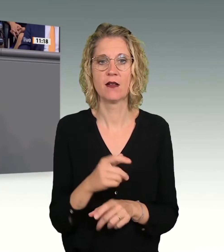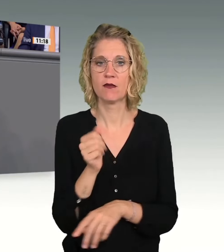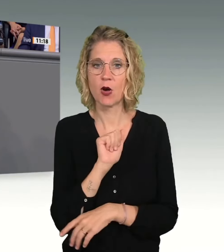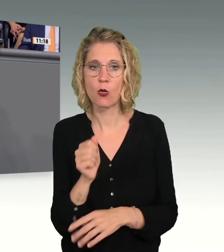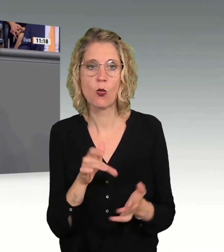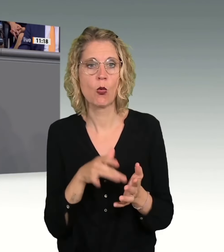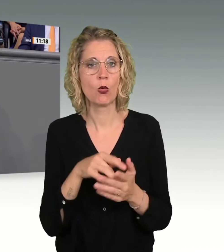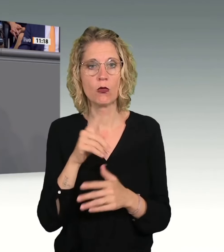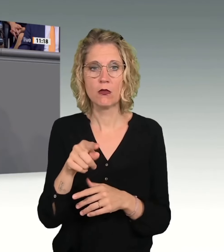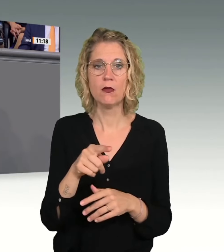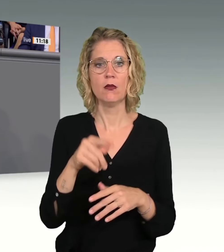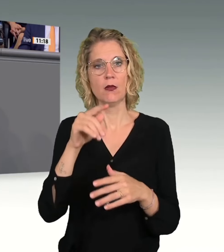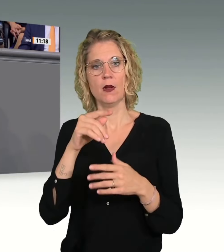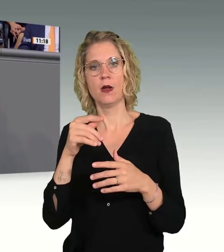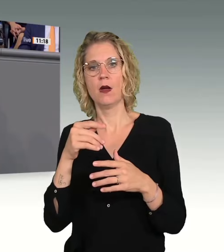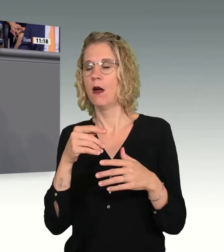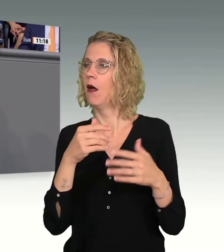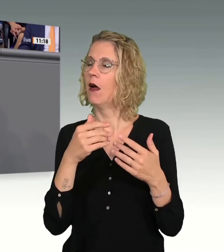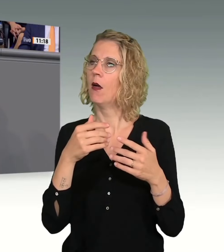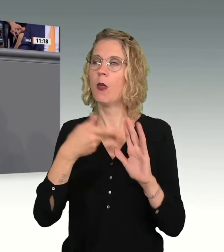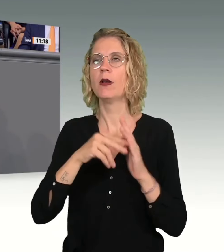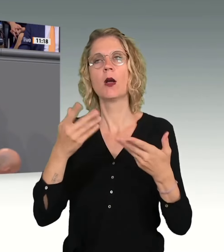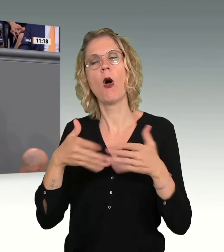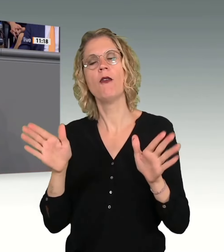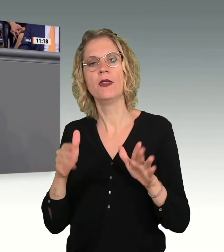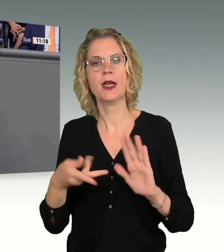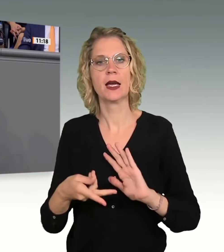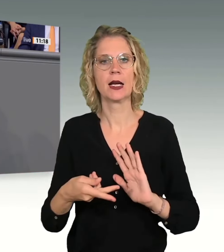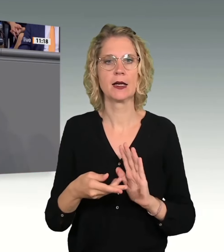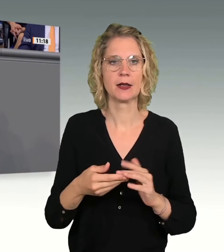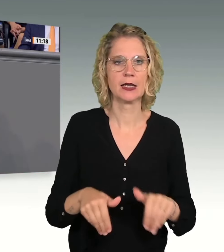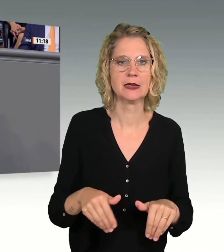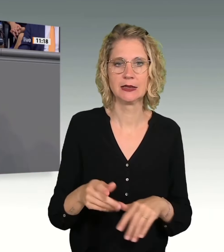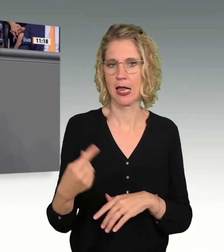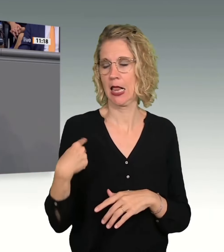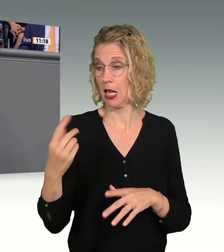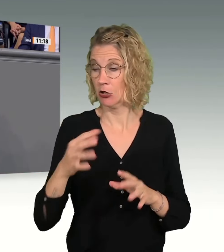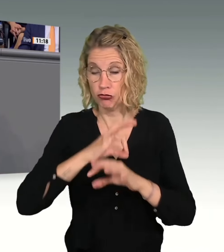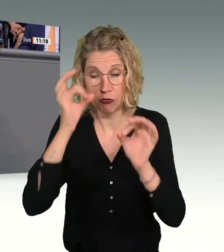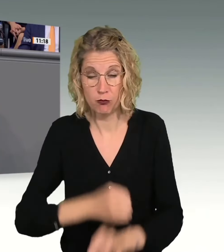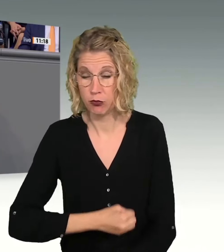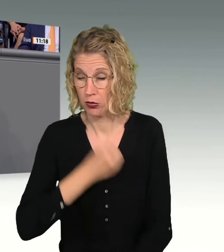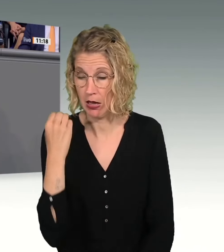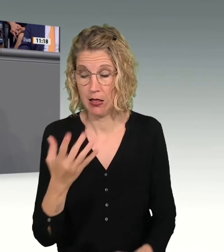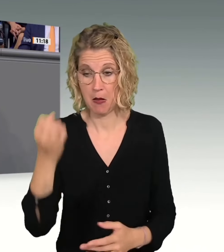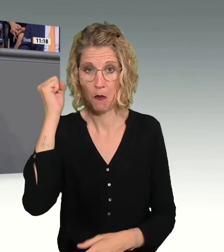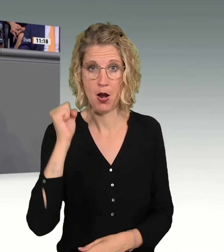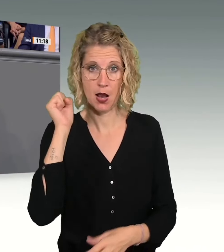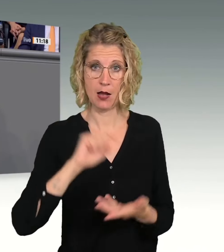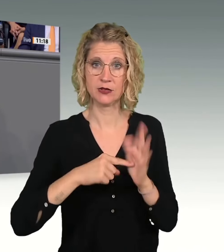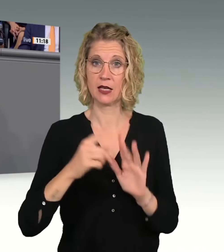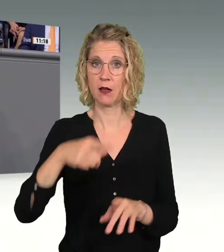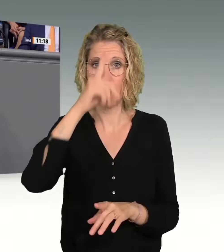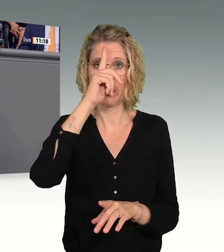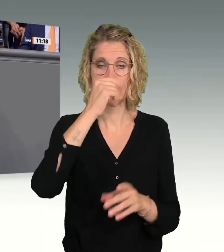nach Deutschland kommen, hat sich vor Kurzem in Mannheim gezeigt, als der Polizeibeamte in Mannheim brutalst abgestochen wurde. Auch dieser